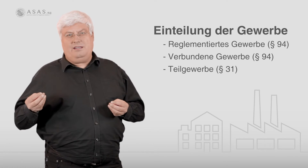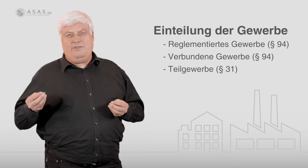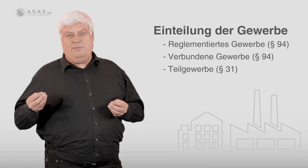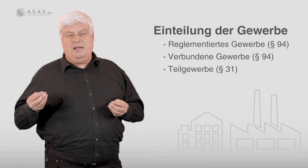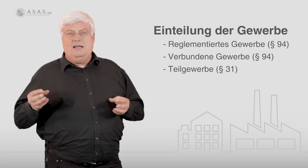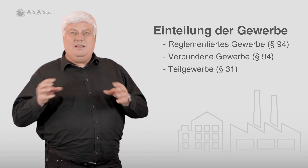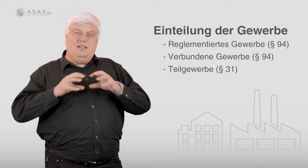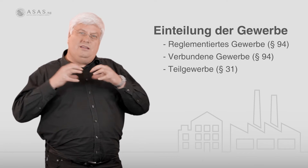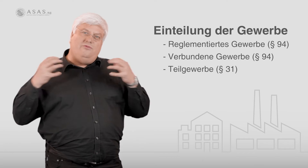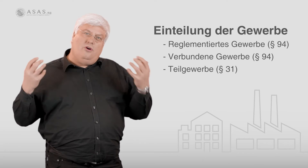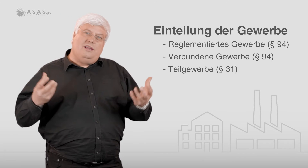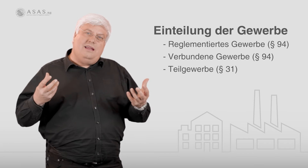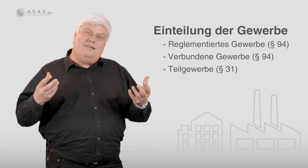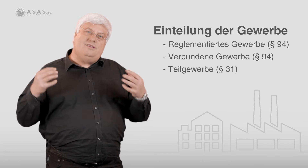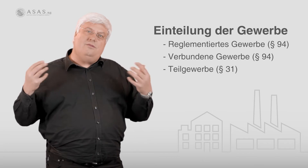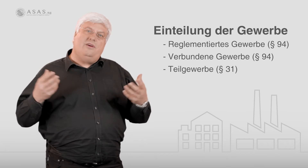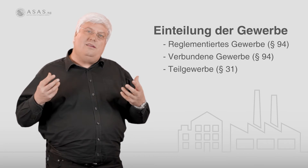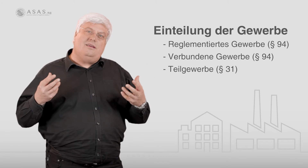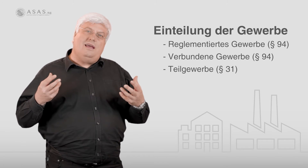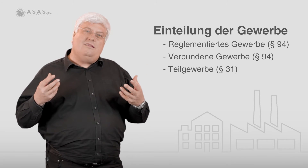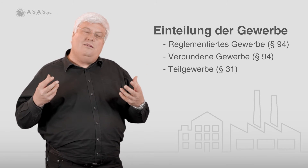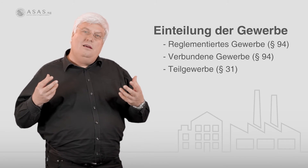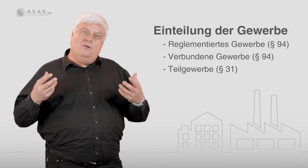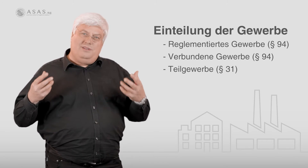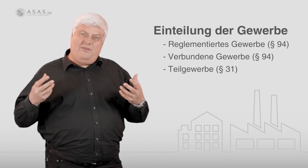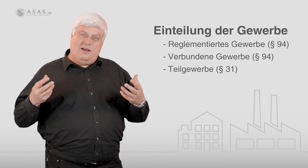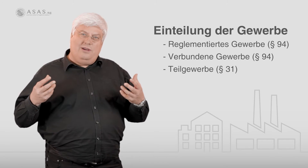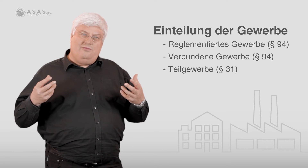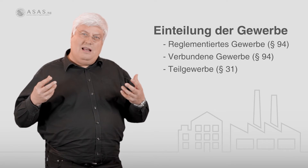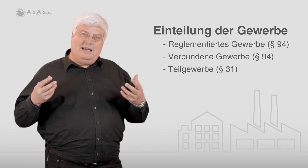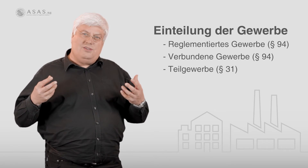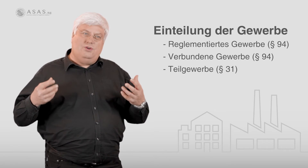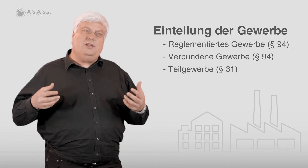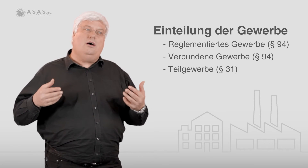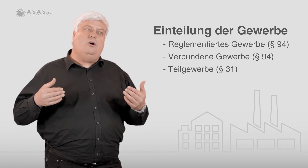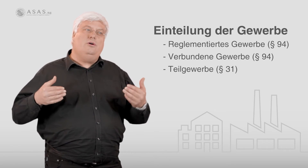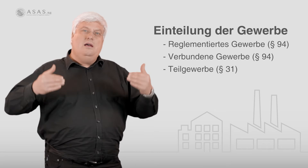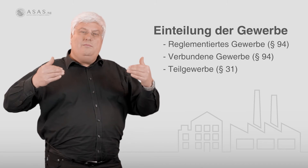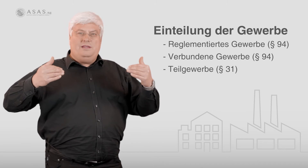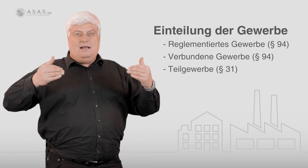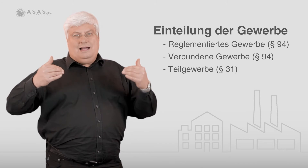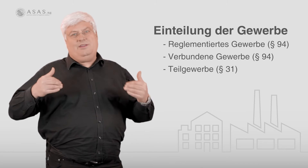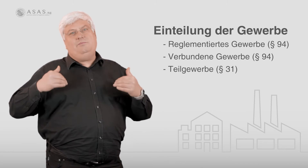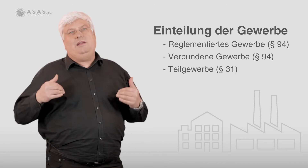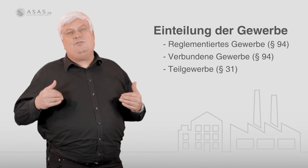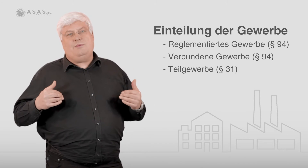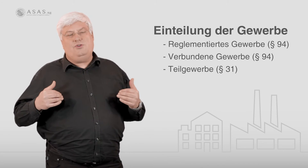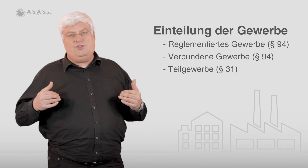Gewerbe, die nicht die vollen Kenntnisse und Fertigkeiten und Erfahrungen verlangen, sondern auch mit anderen Bildungsabschlüssen